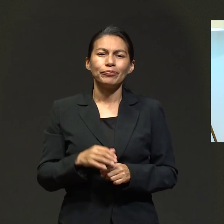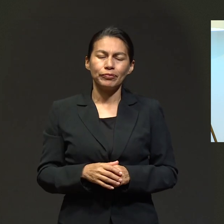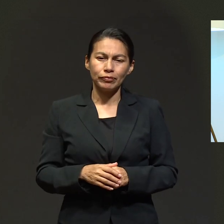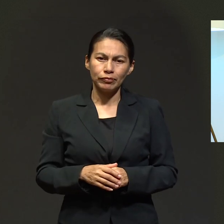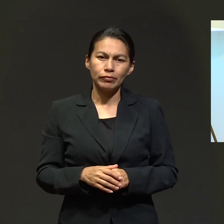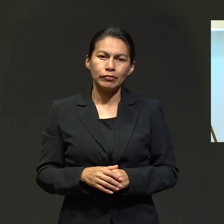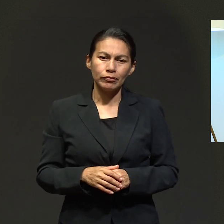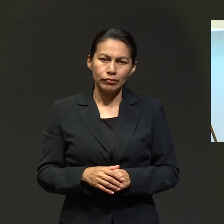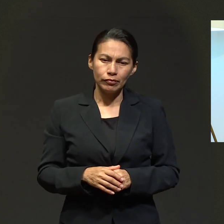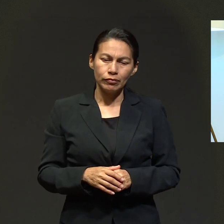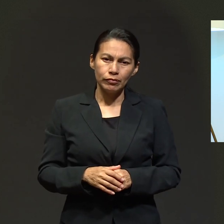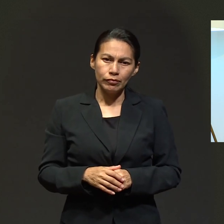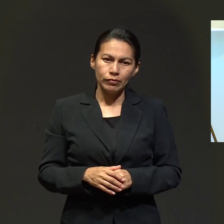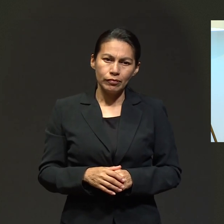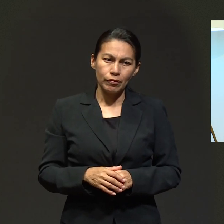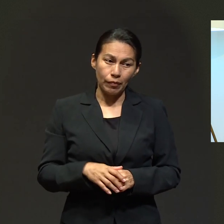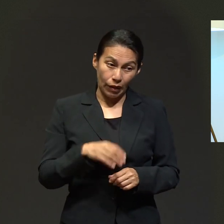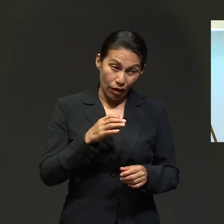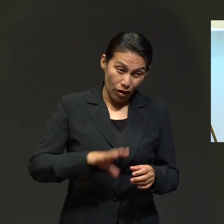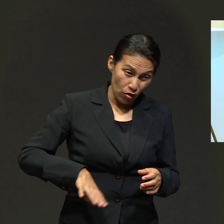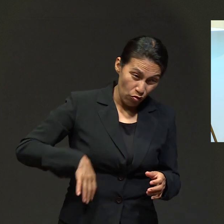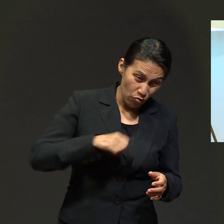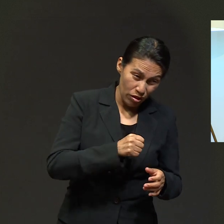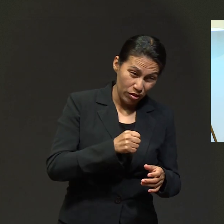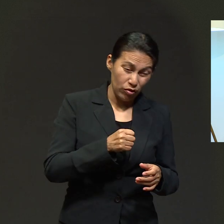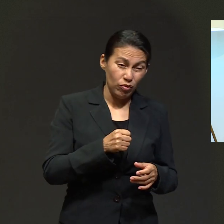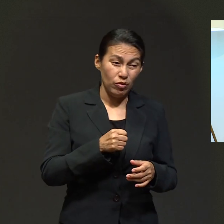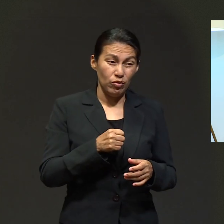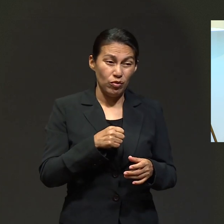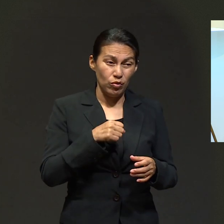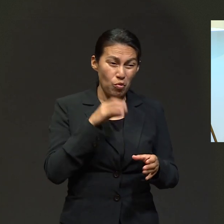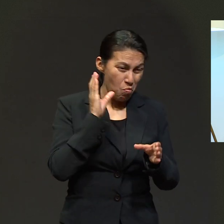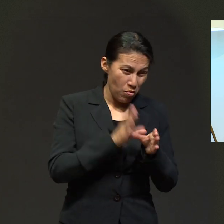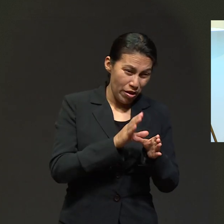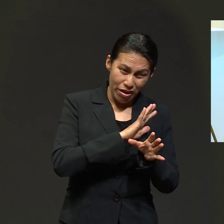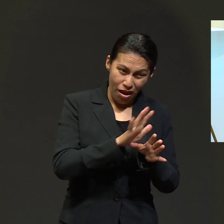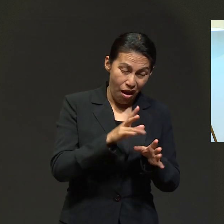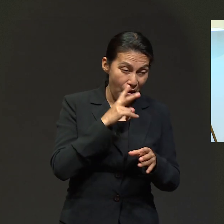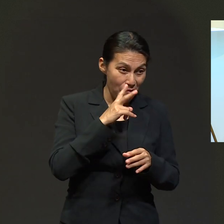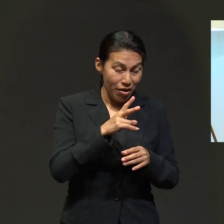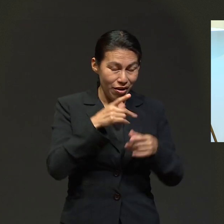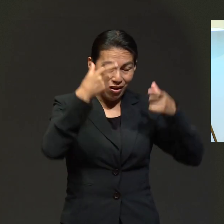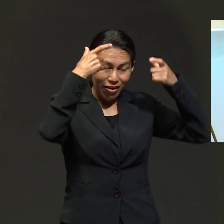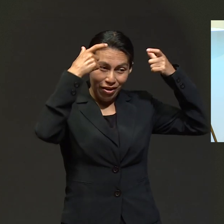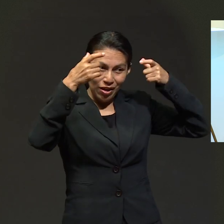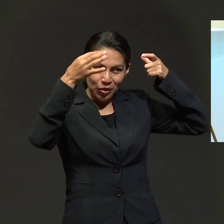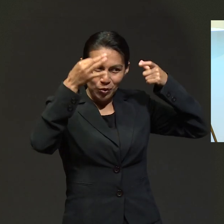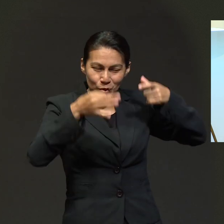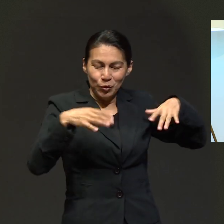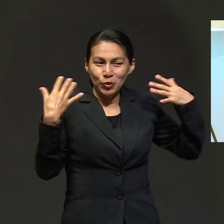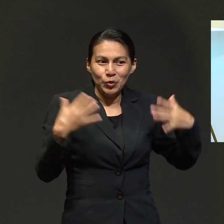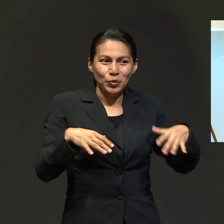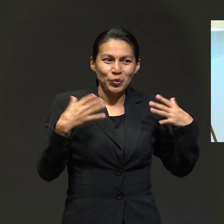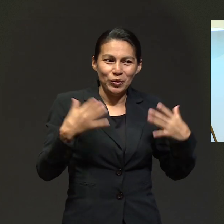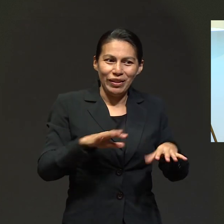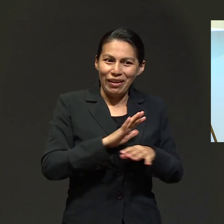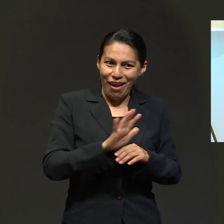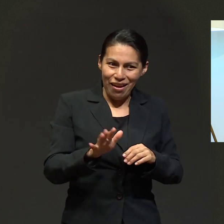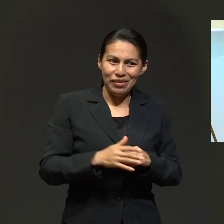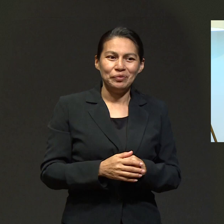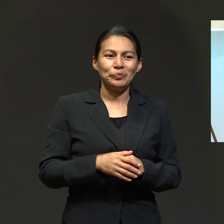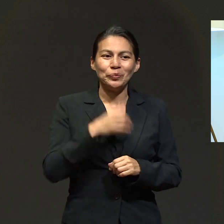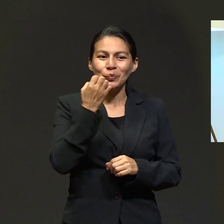adversas para haber coronado este, digamos, este esfuerzo a través de esta